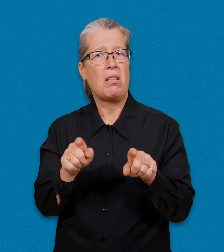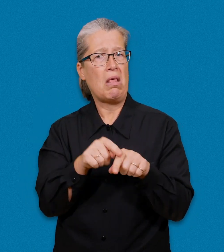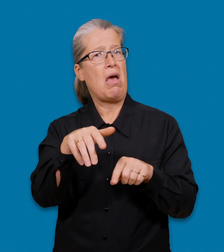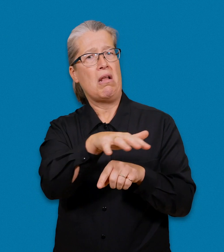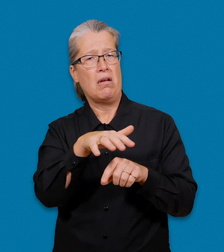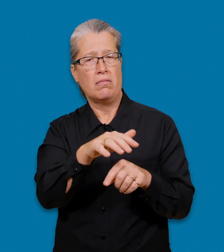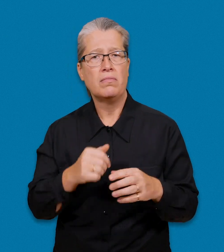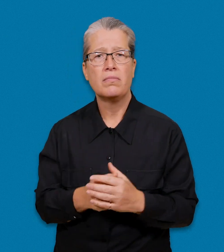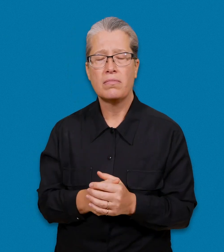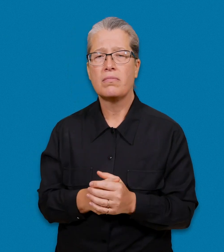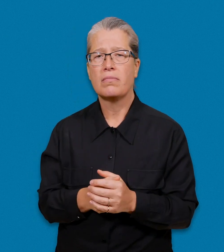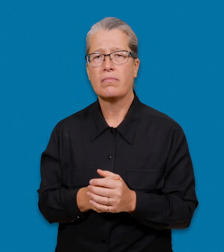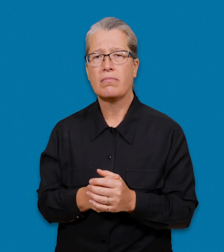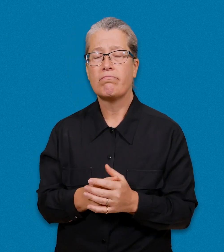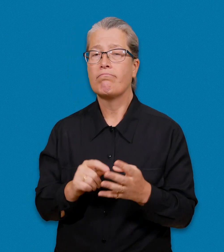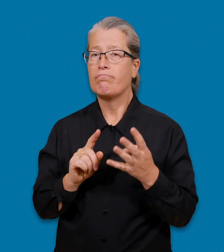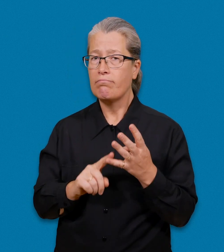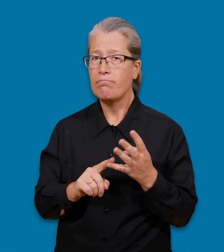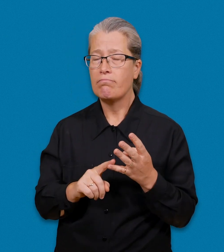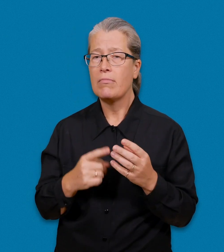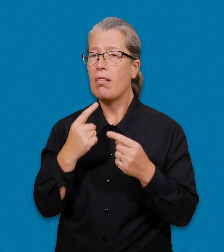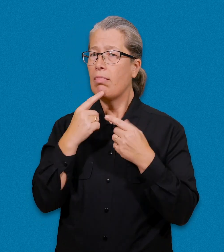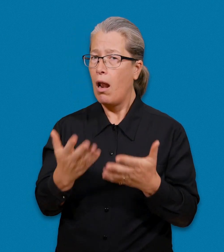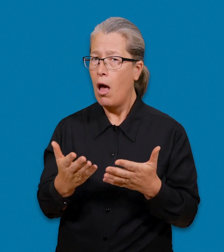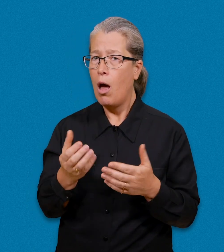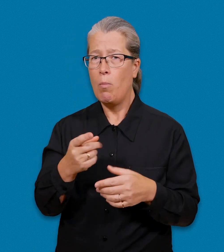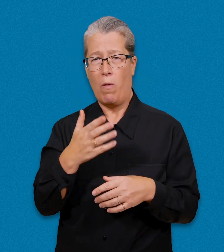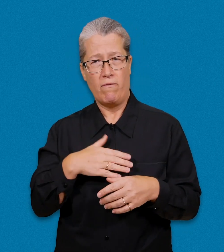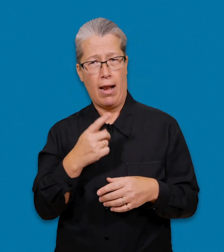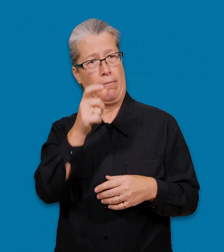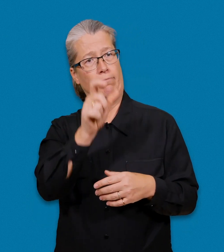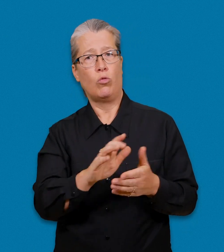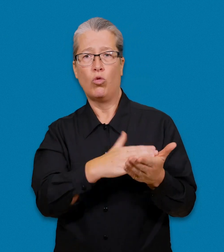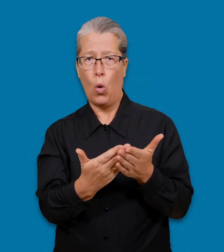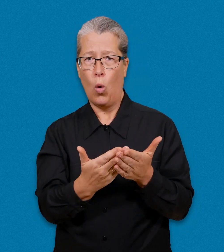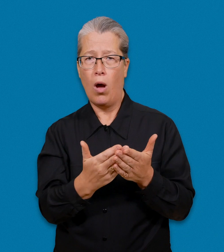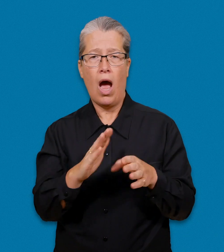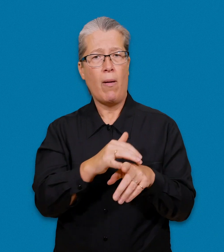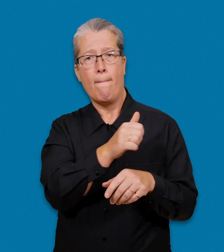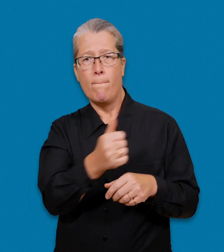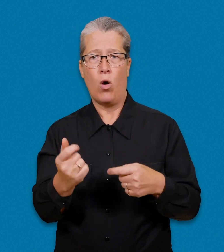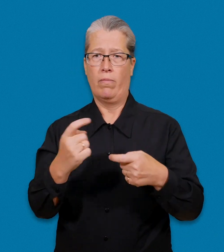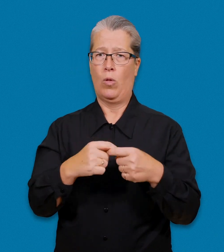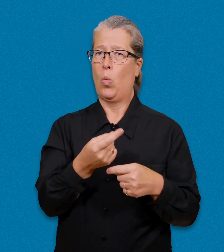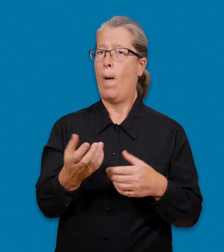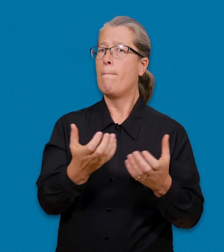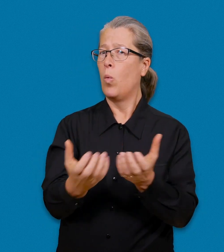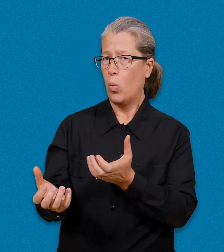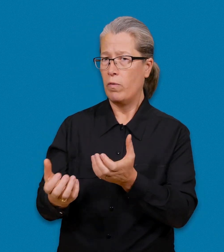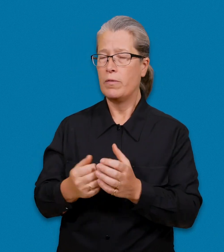arbetar nära det ställe där du behöver tolkning. Ange om du vill anlita en tolk enbart för vissa